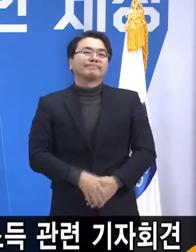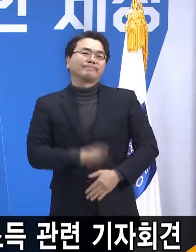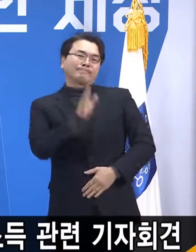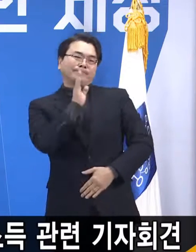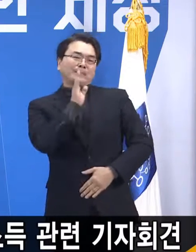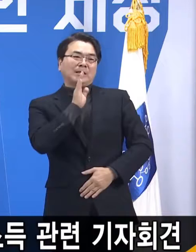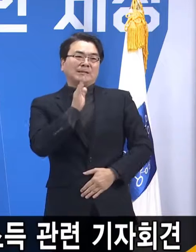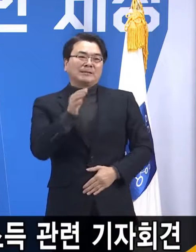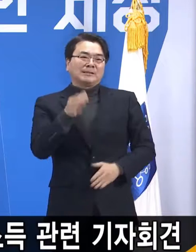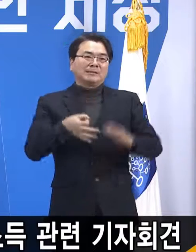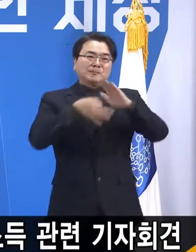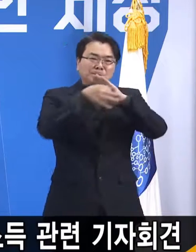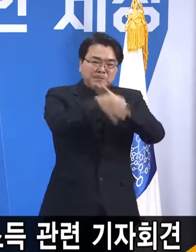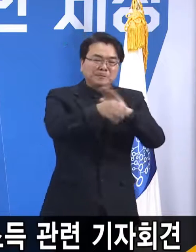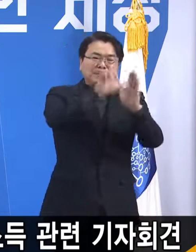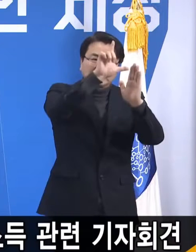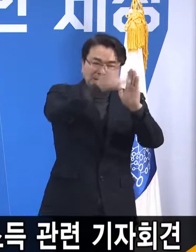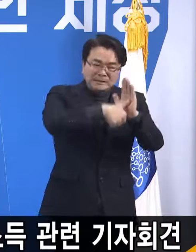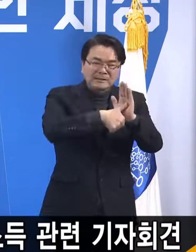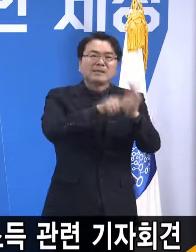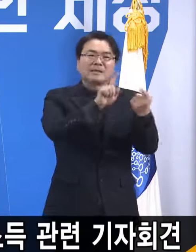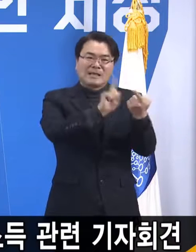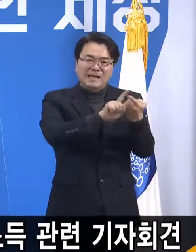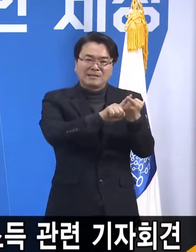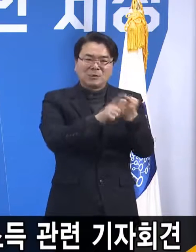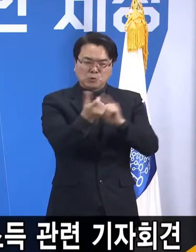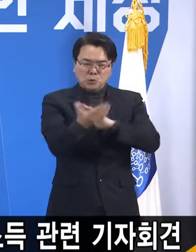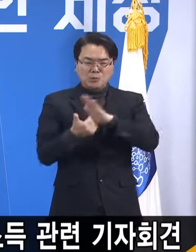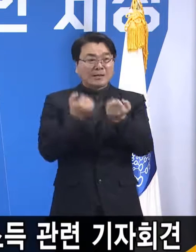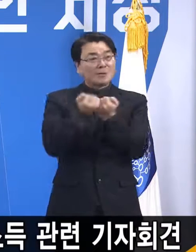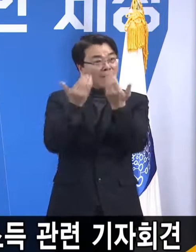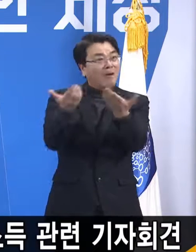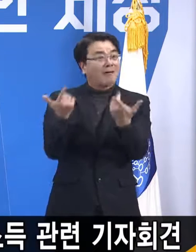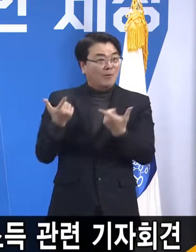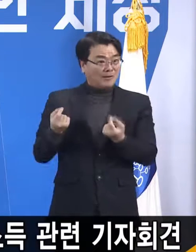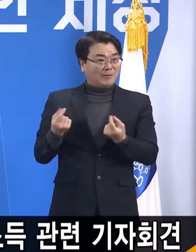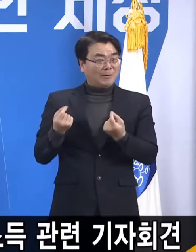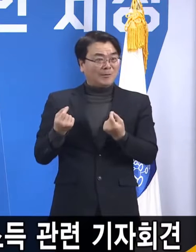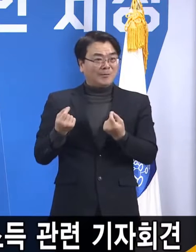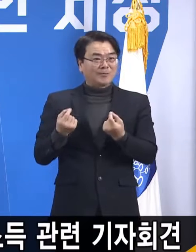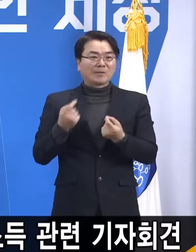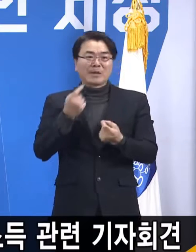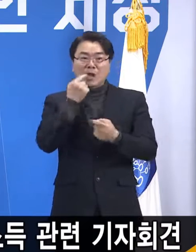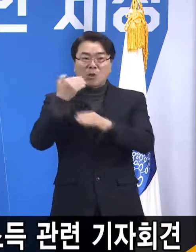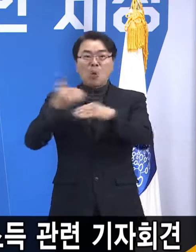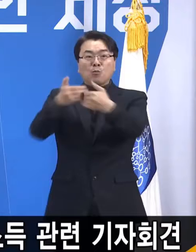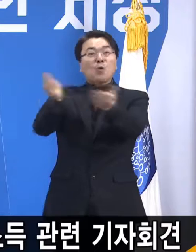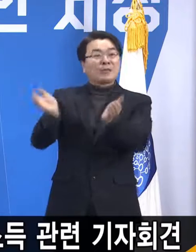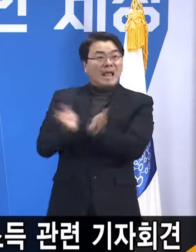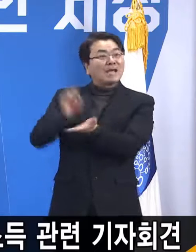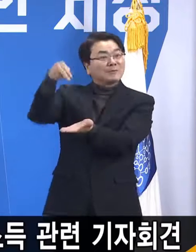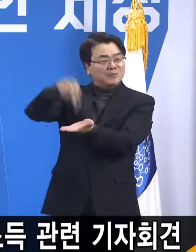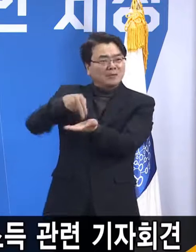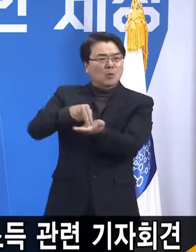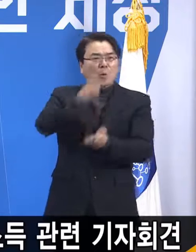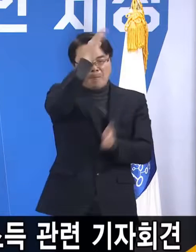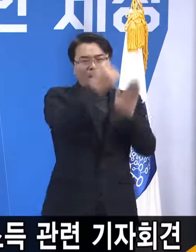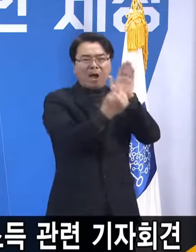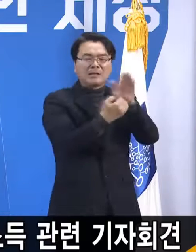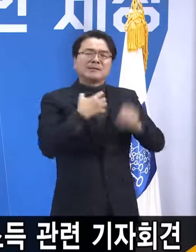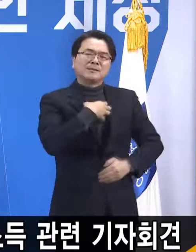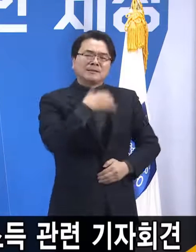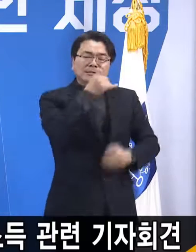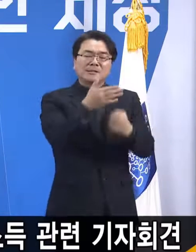지급 시기는 조금 전에 제가 말씀드린 것처럼 당의 입장 또 방역에 대한 우려를